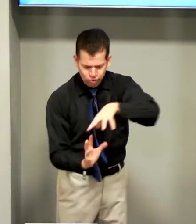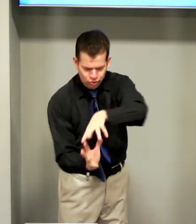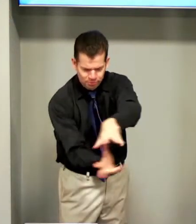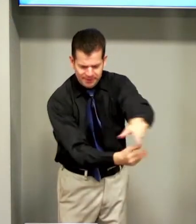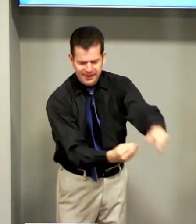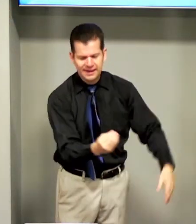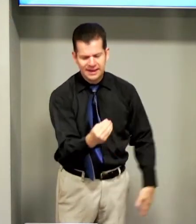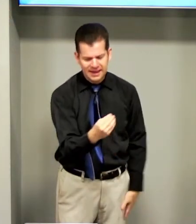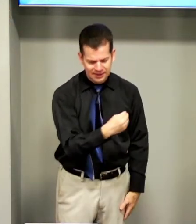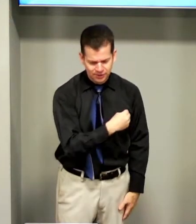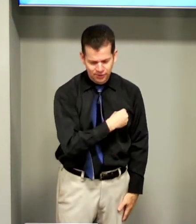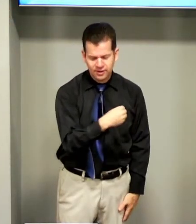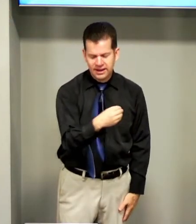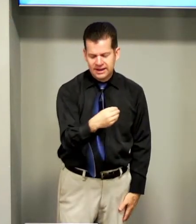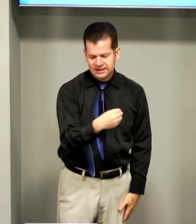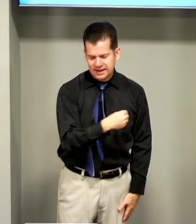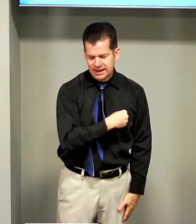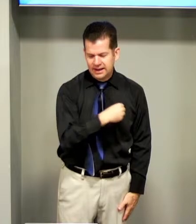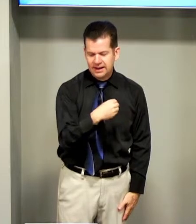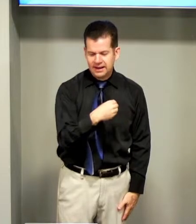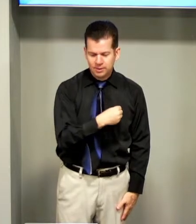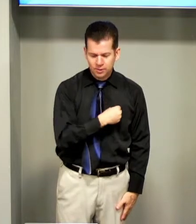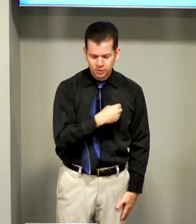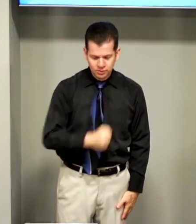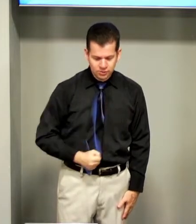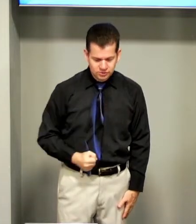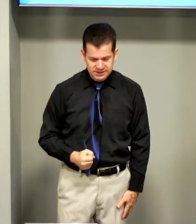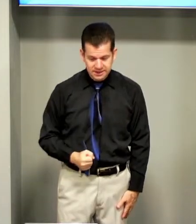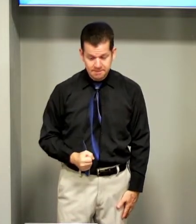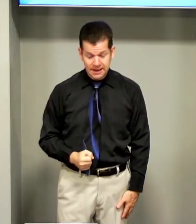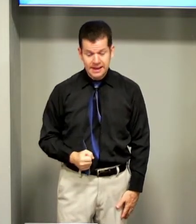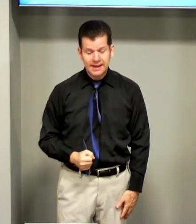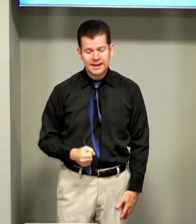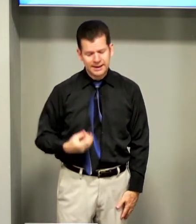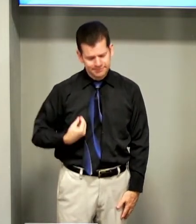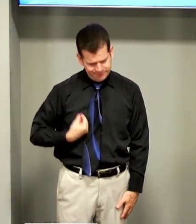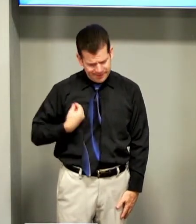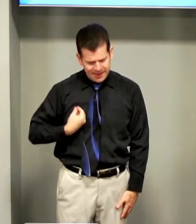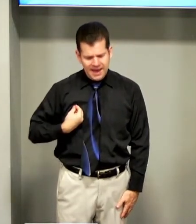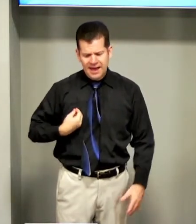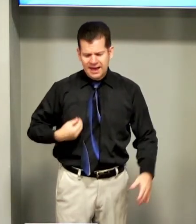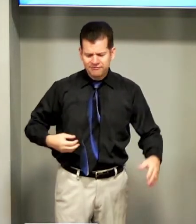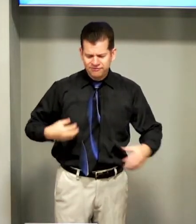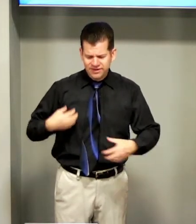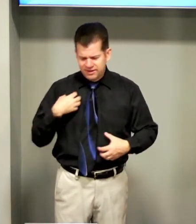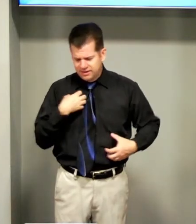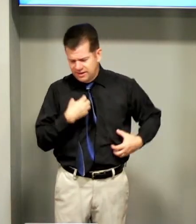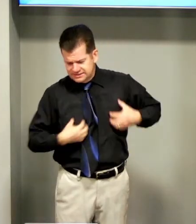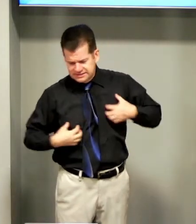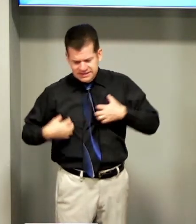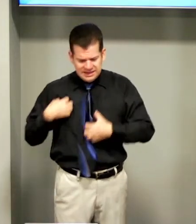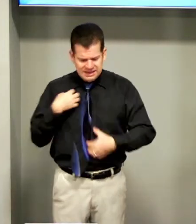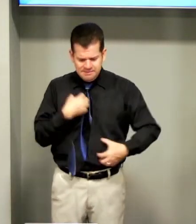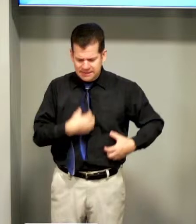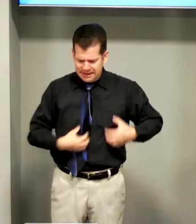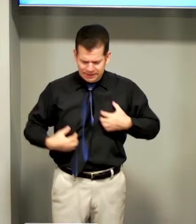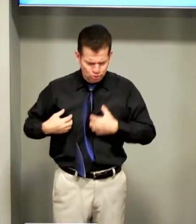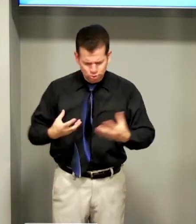pecador Derramam-nos sem par Afim cima dos